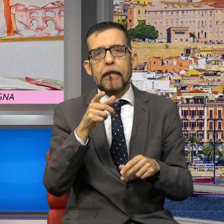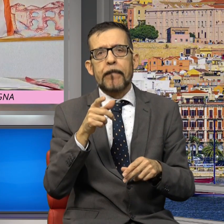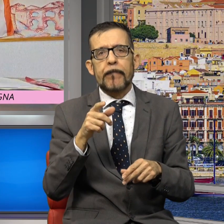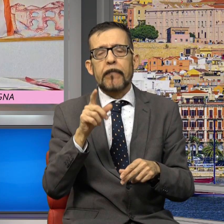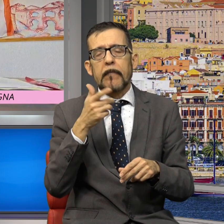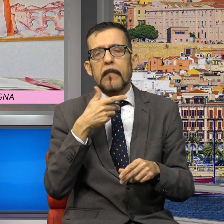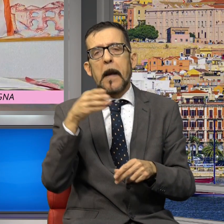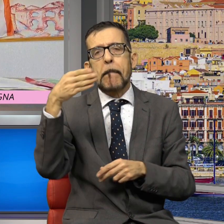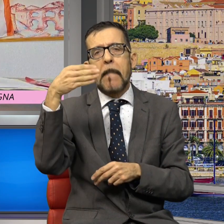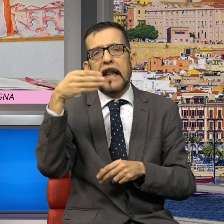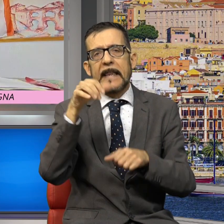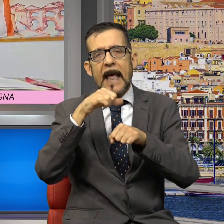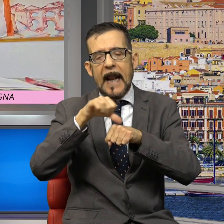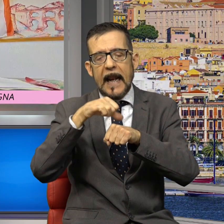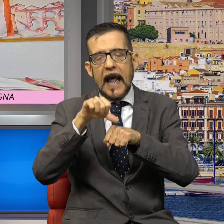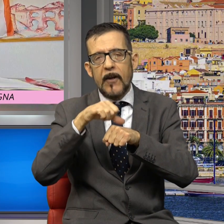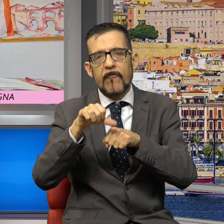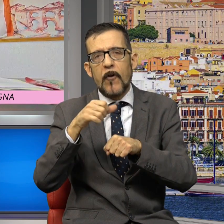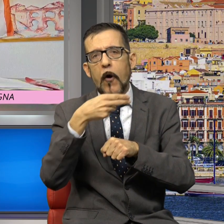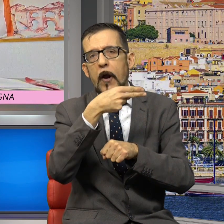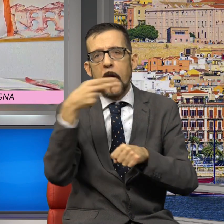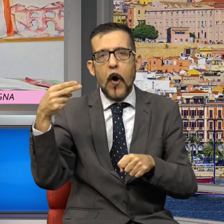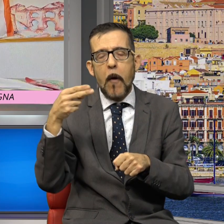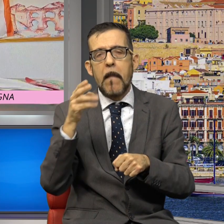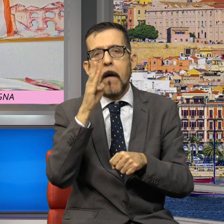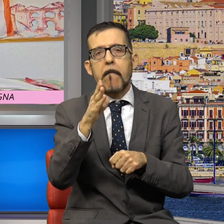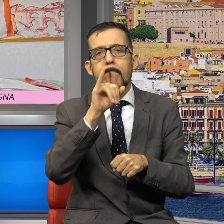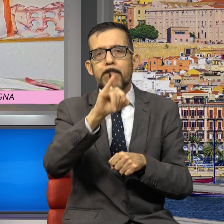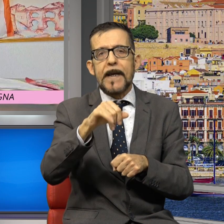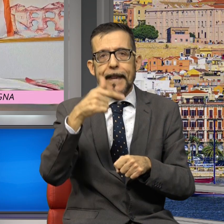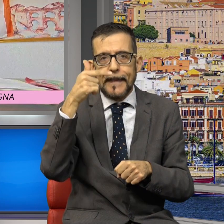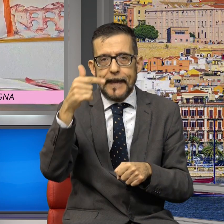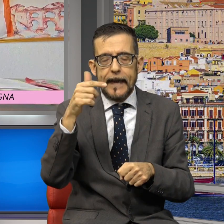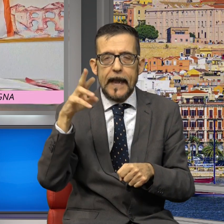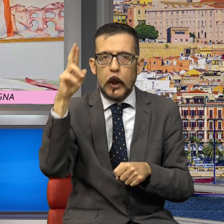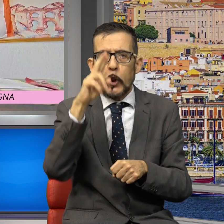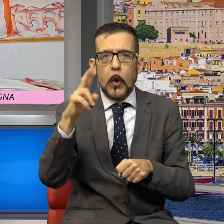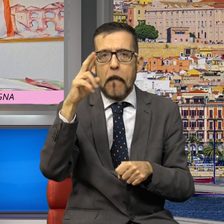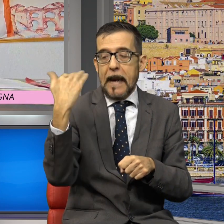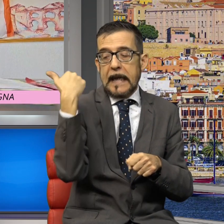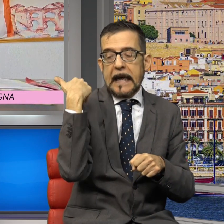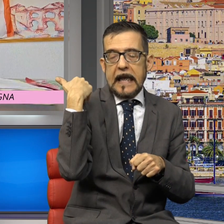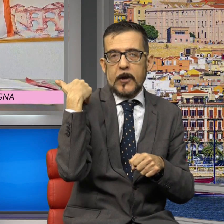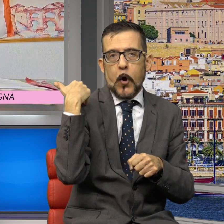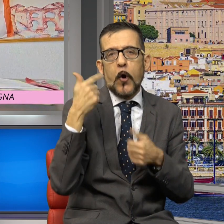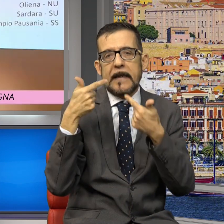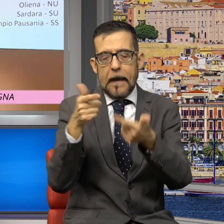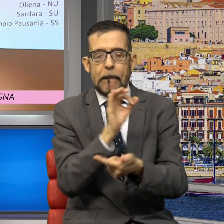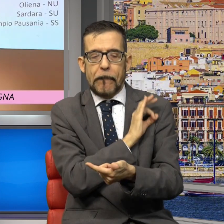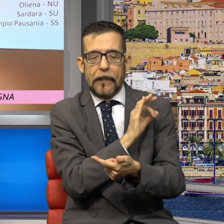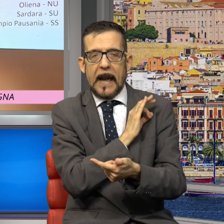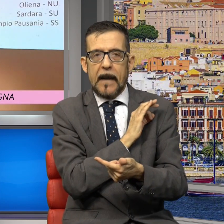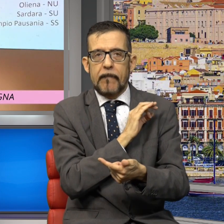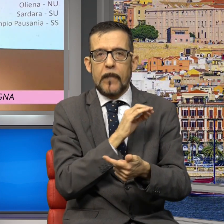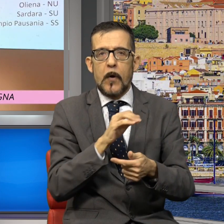arancione, una premiazione che si è tenuta alla BIT di Milano domenica scorsa, nella quale hanno premiato tutti quei comuni dell